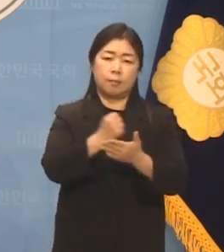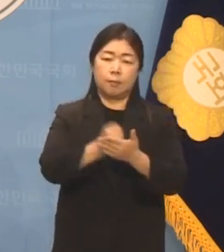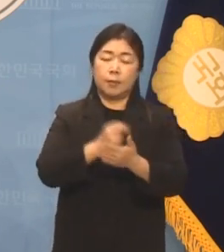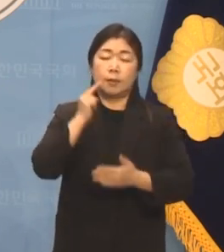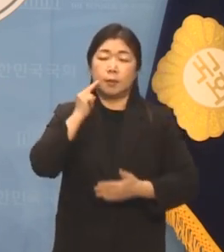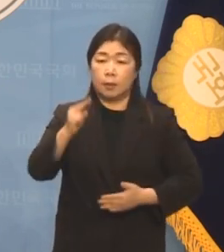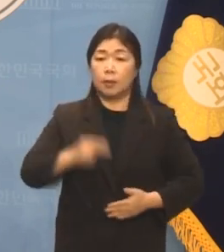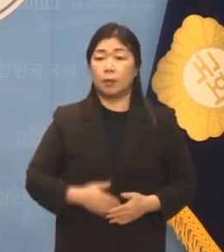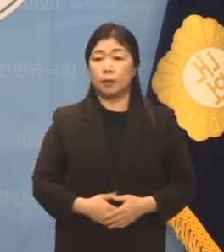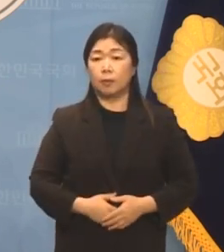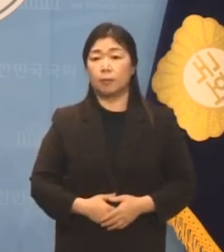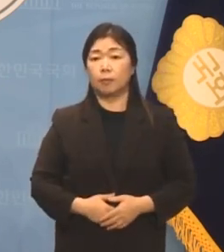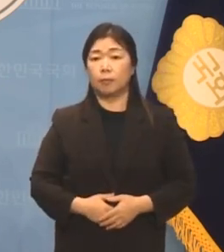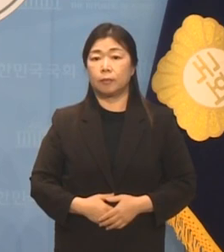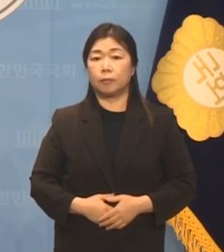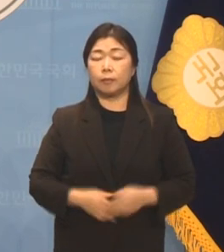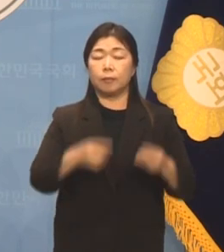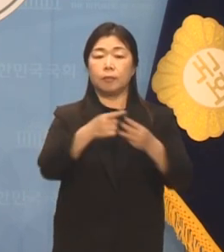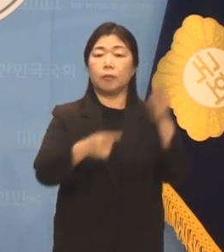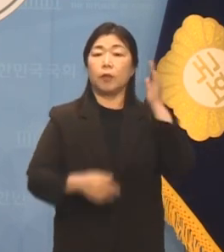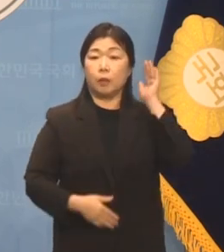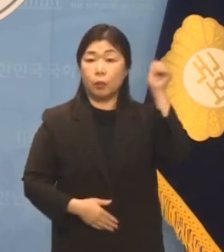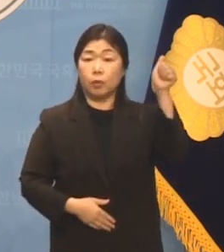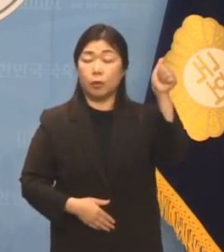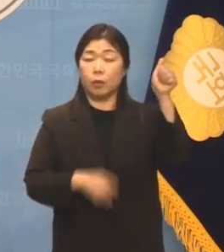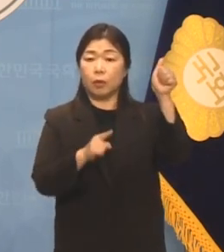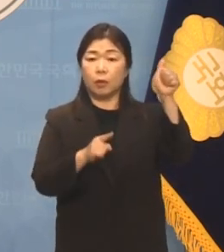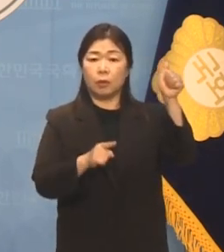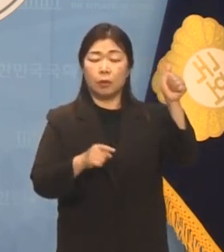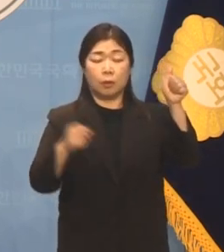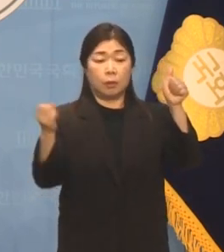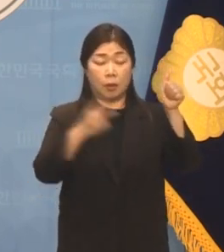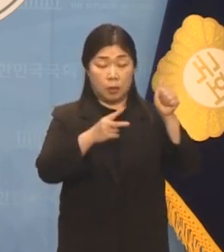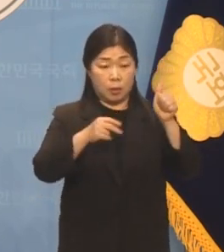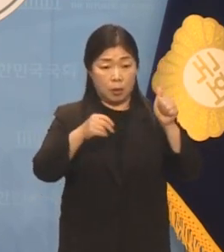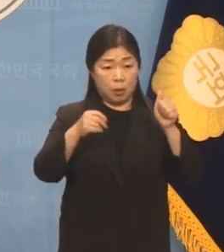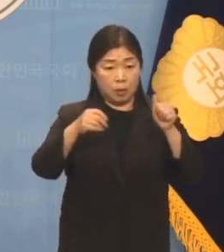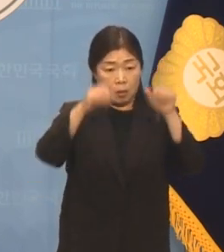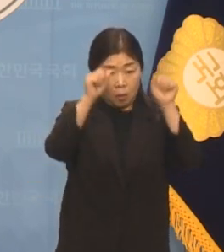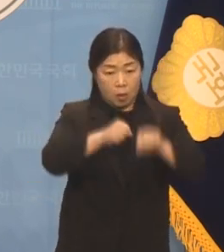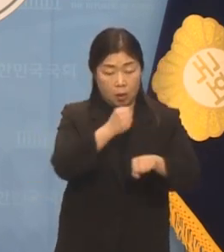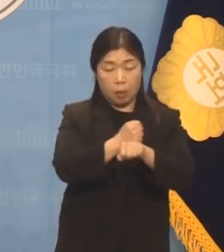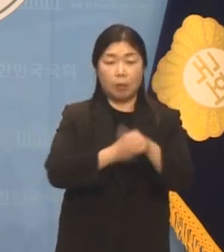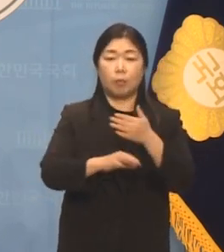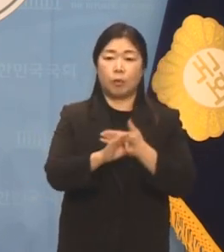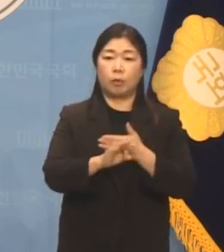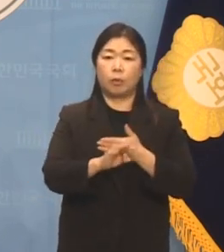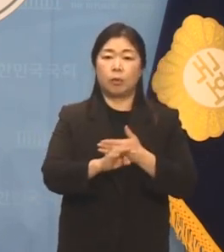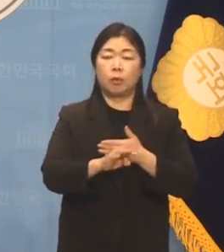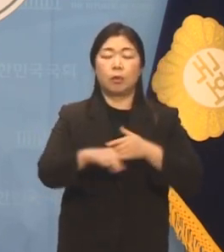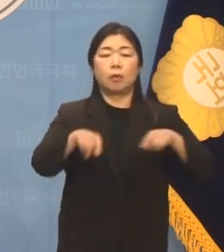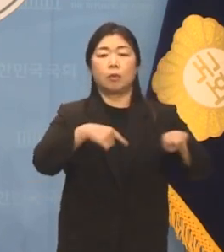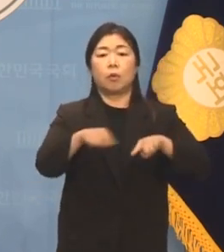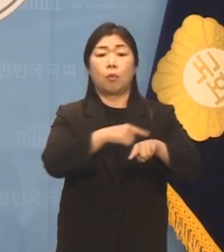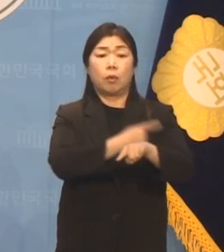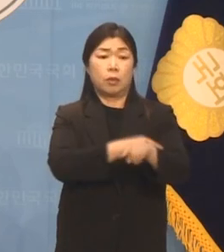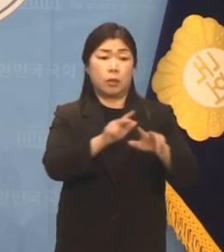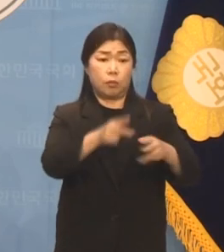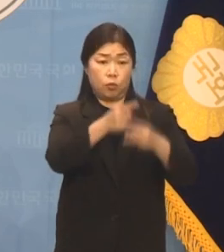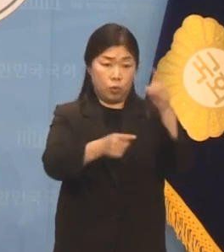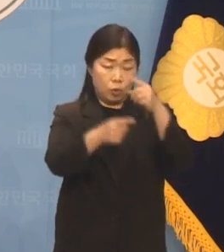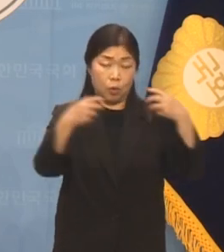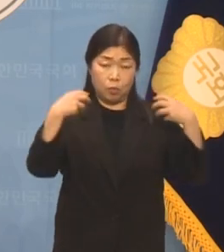윤석열 대통령이 이를 제가 한다면 정권에서 여섯 번째 거부권을